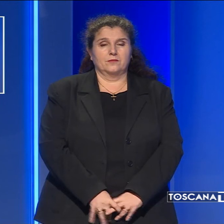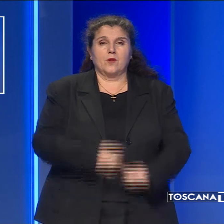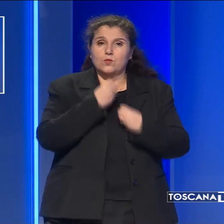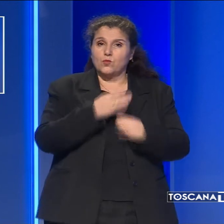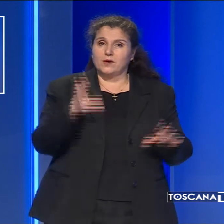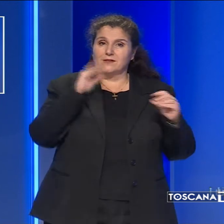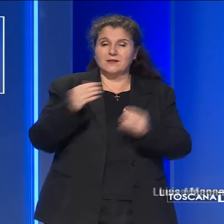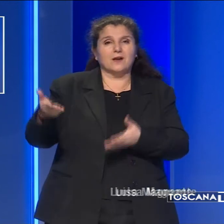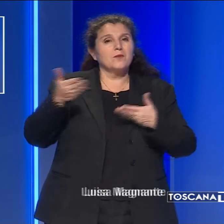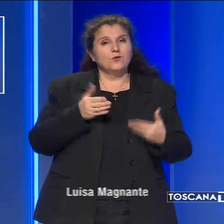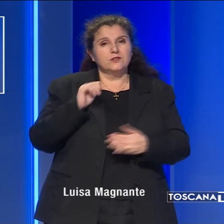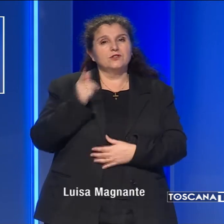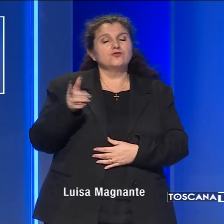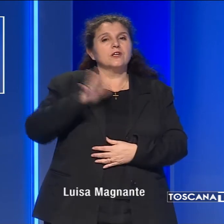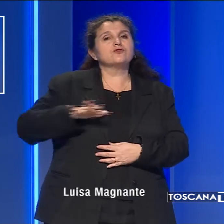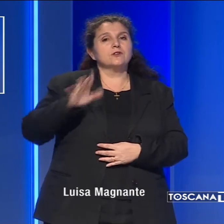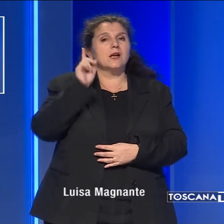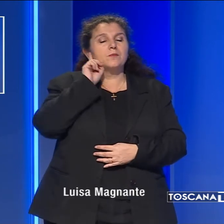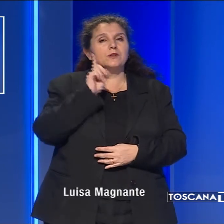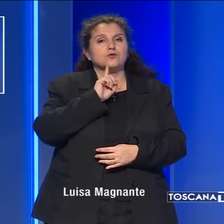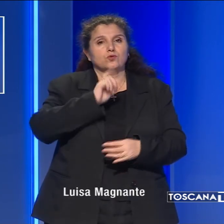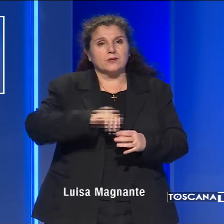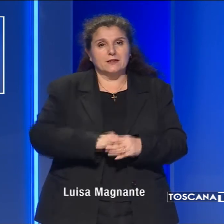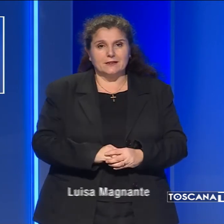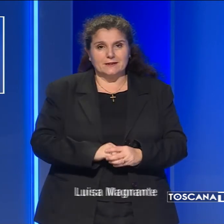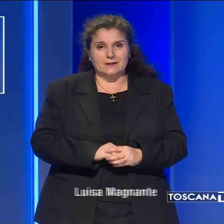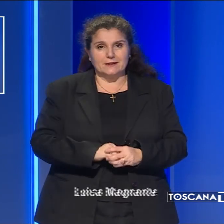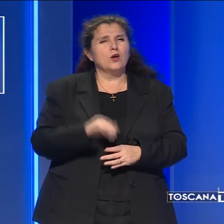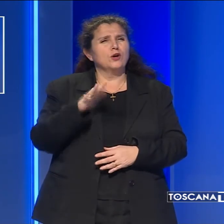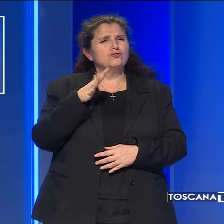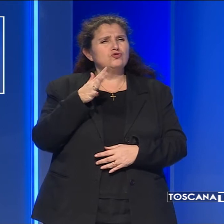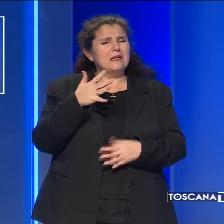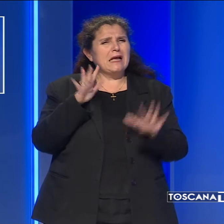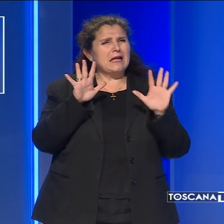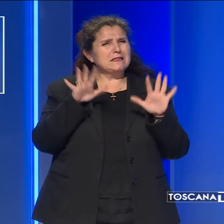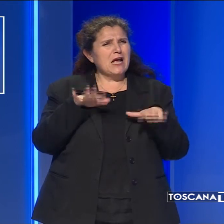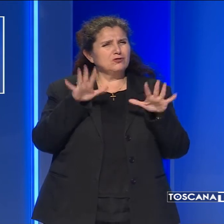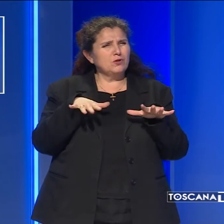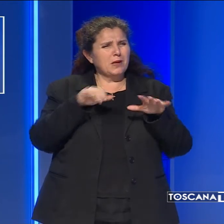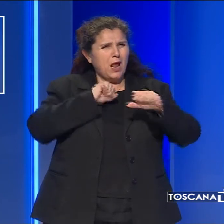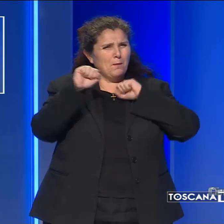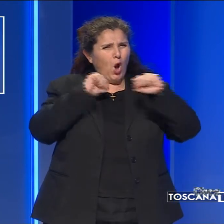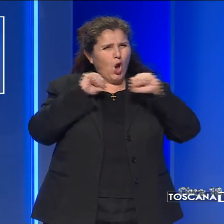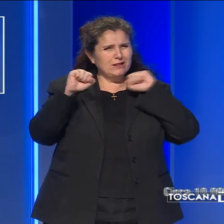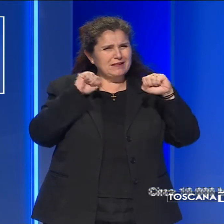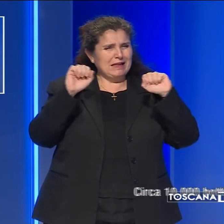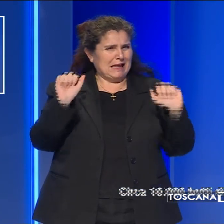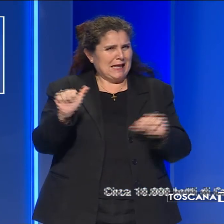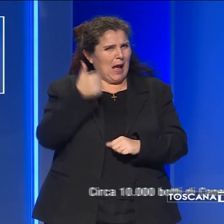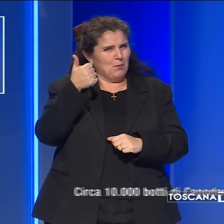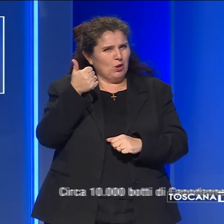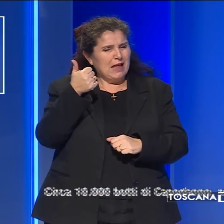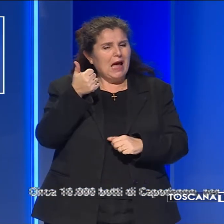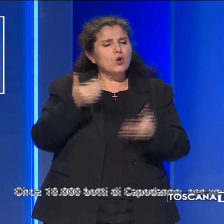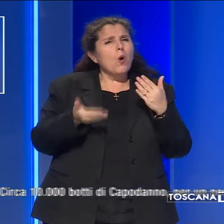Buonasera a tutti dalla Tg regionale per sordi. Circa 10.000 botti di Capodanno per un peso